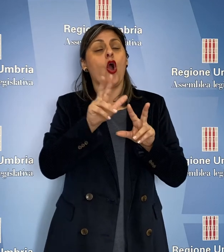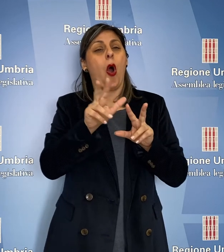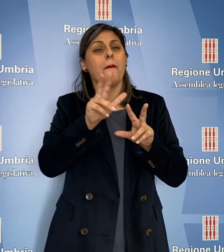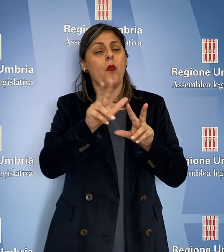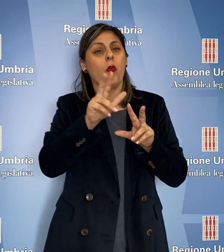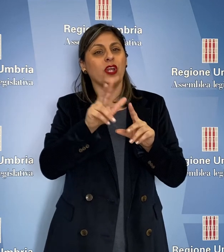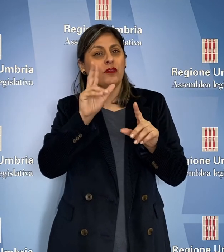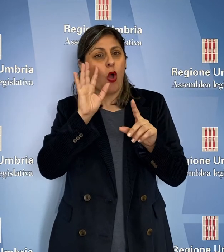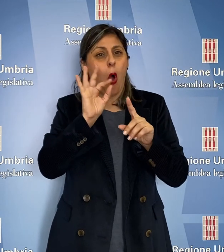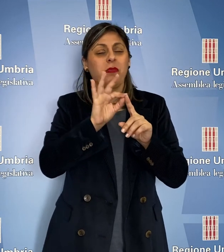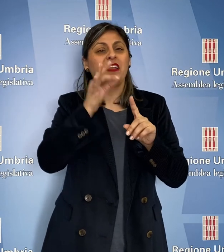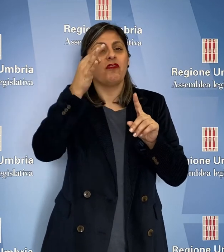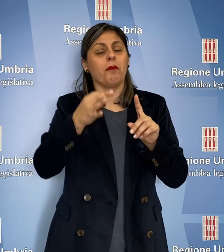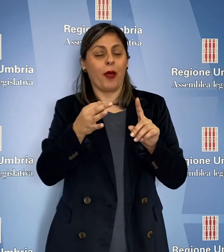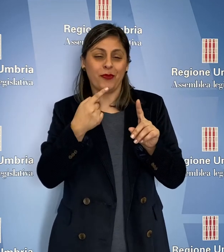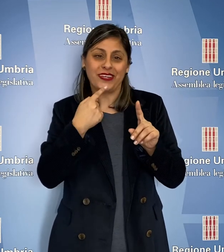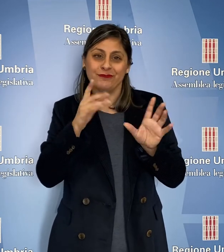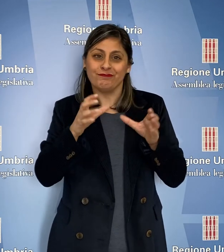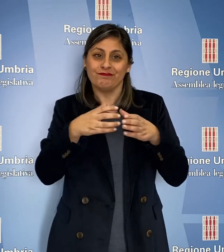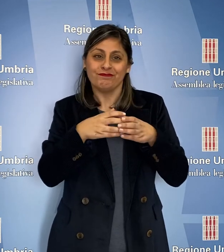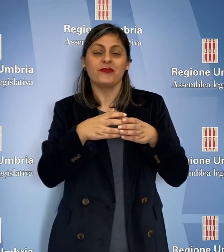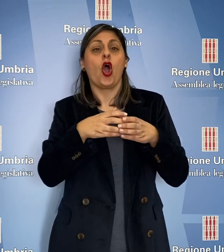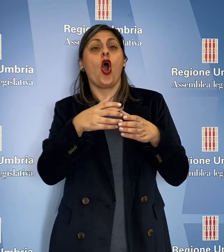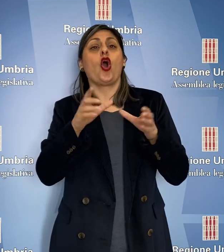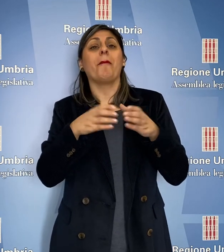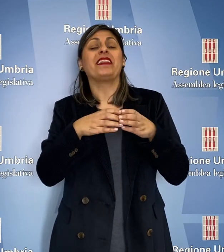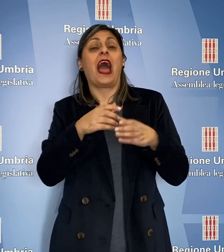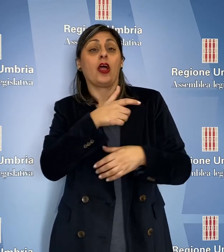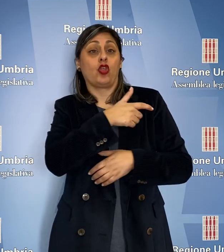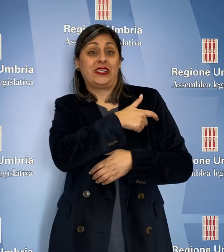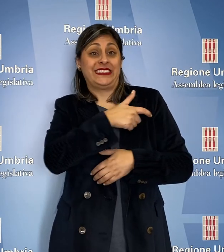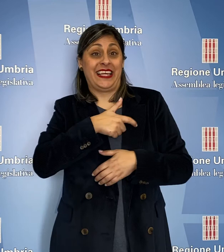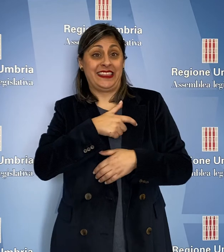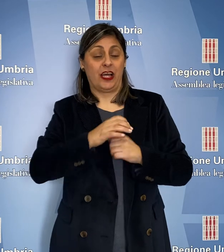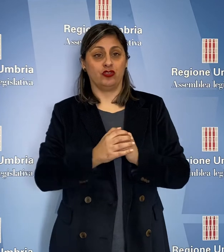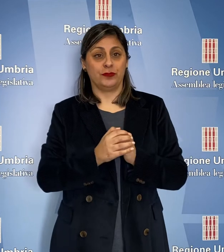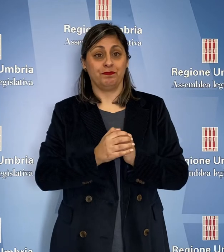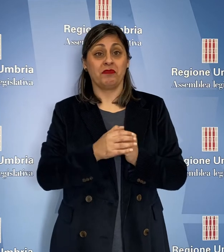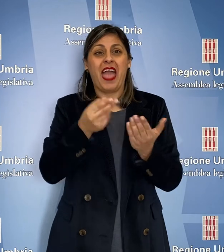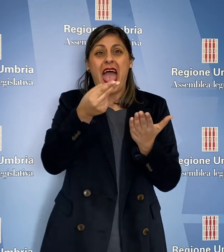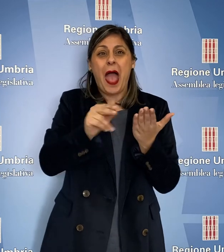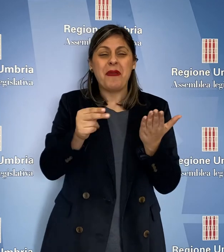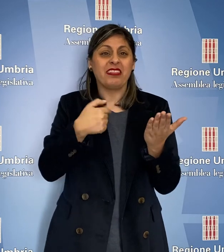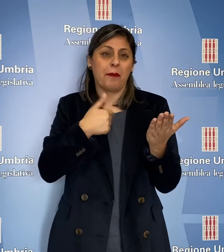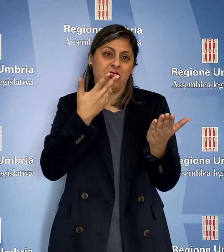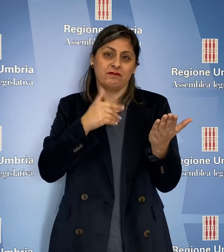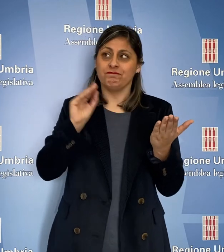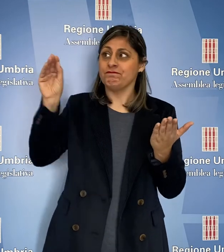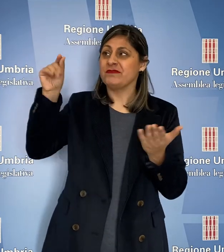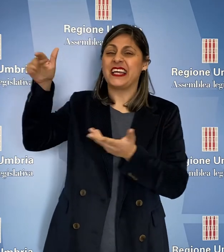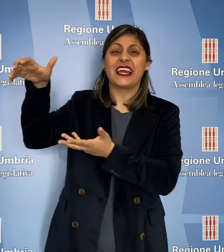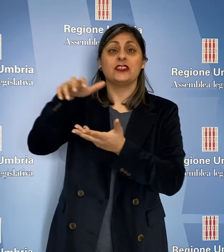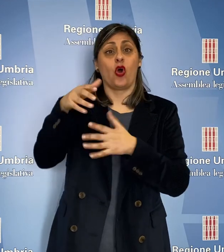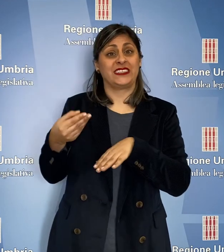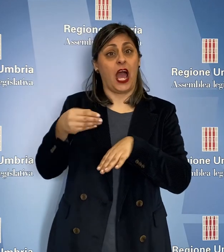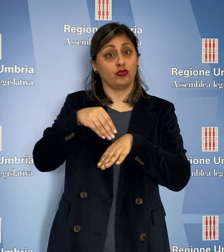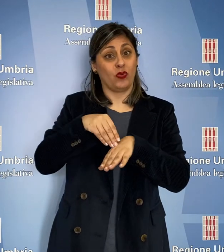in funzione di Comitato dei Sindaci, approvato un emendamento che chiede di domandare al Governo risorse aggiuntive